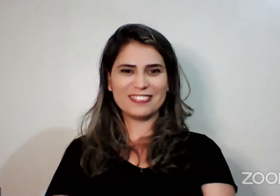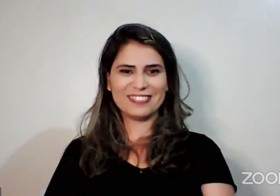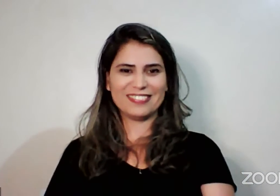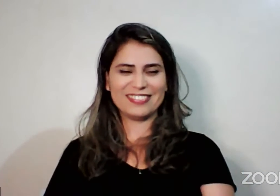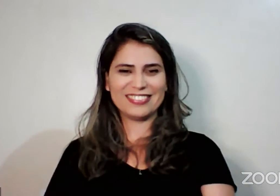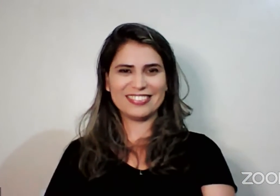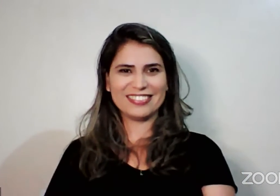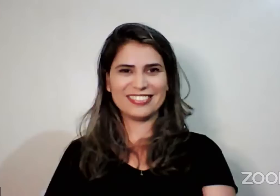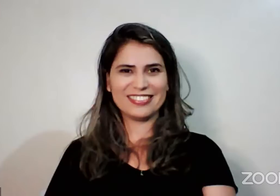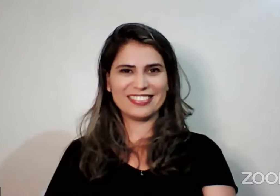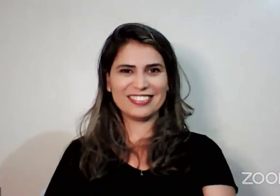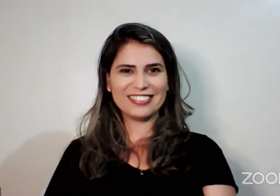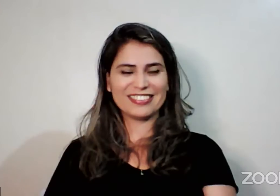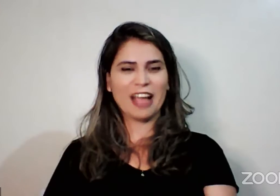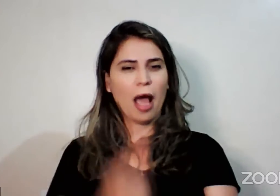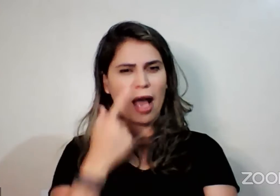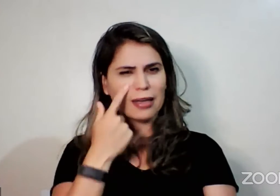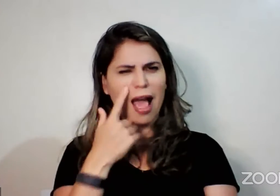Ao vivo é assim, né?